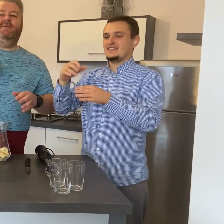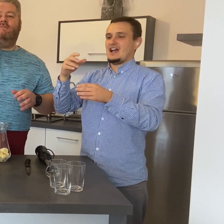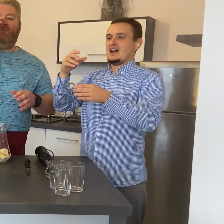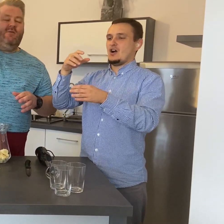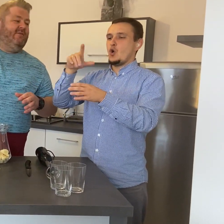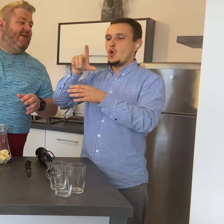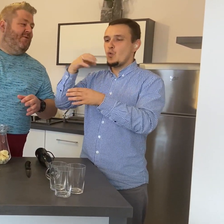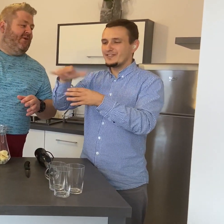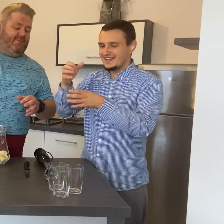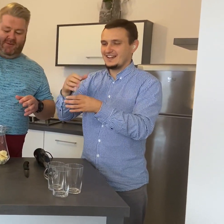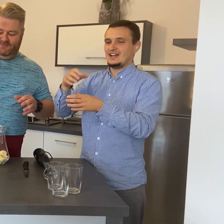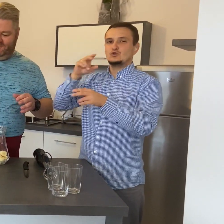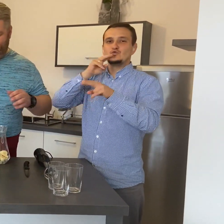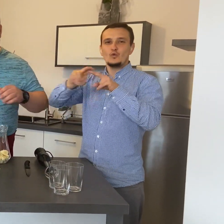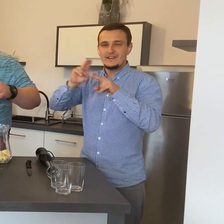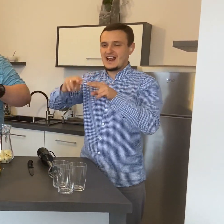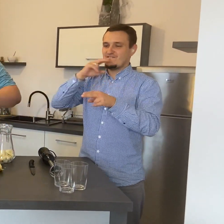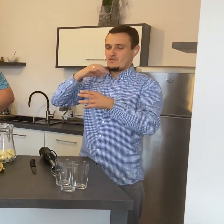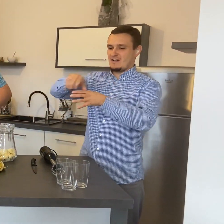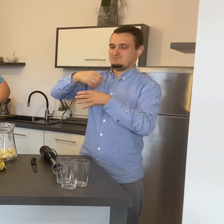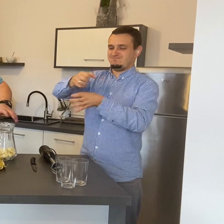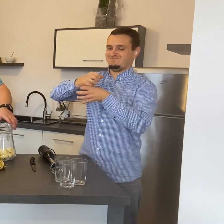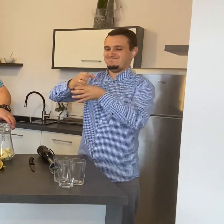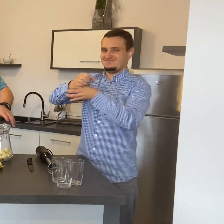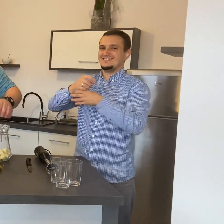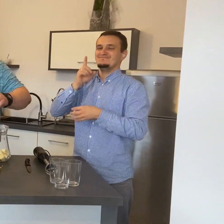Nie wątpię. Ale nic.